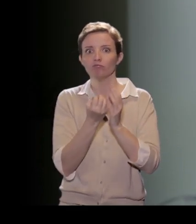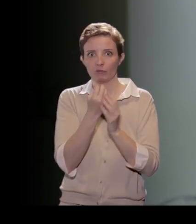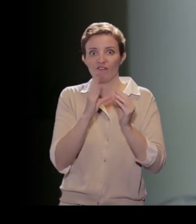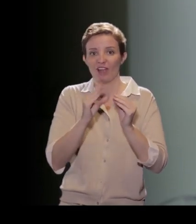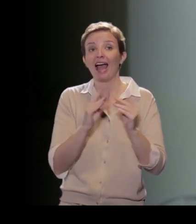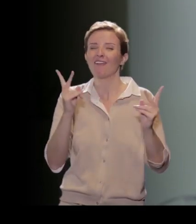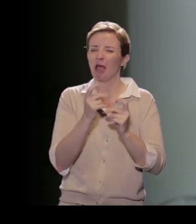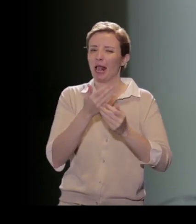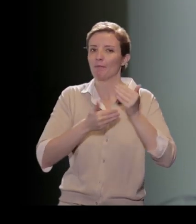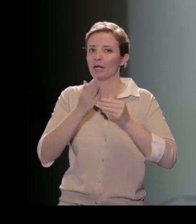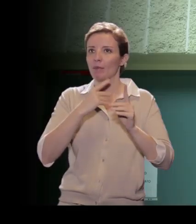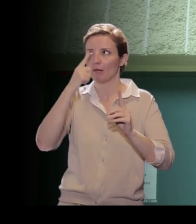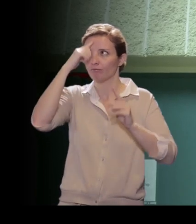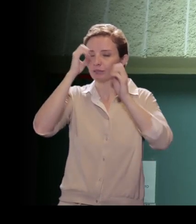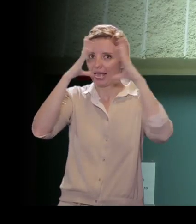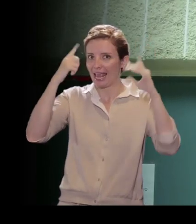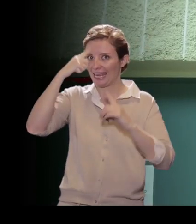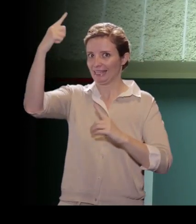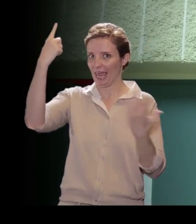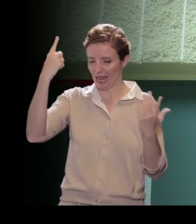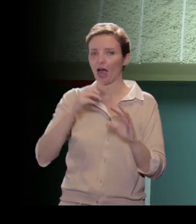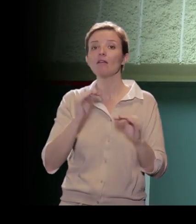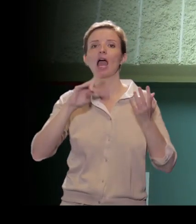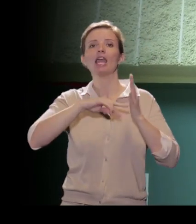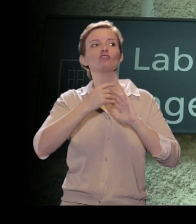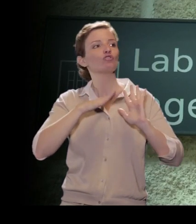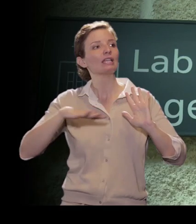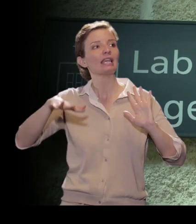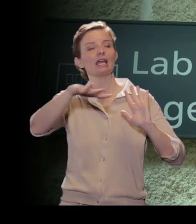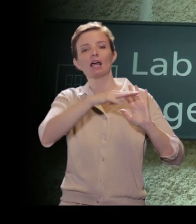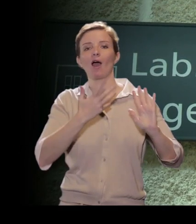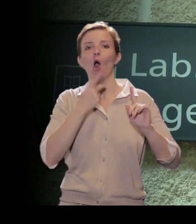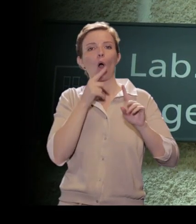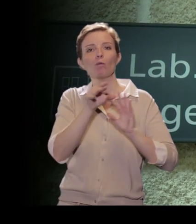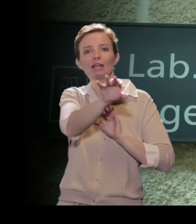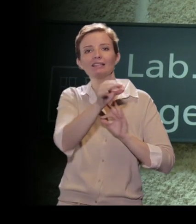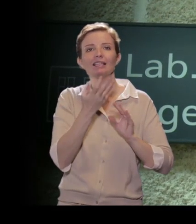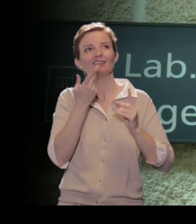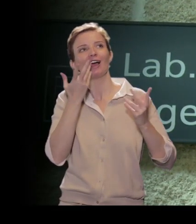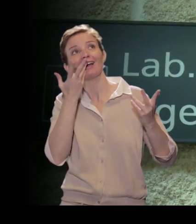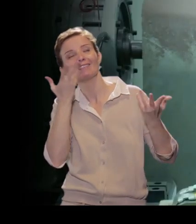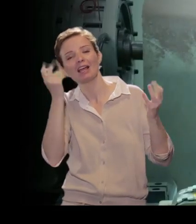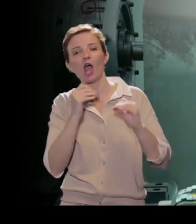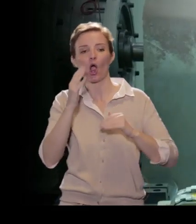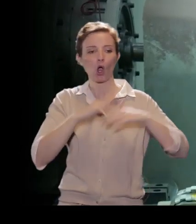qualcosa. L'ingegneria ha l'obiettivo, l'ambizione di costruire cose che prima non esistevano, mettendole a